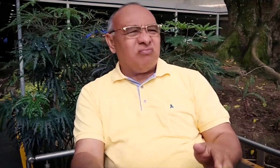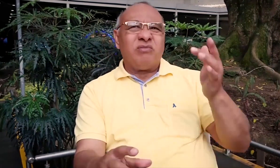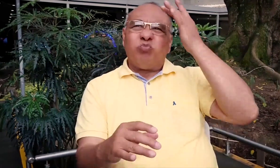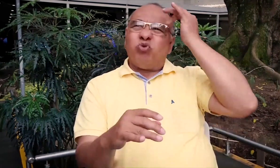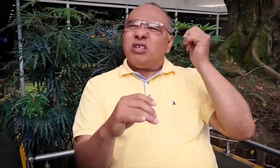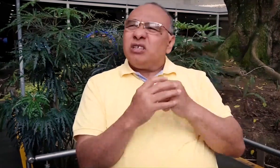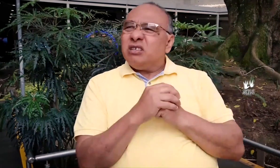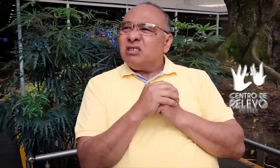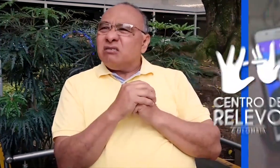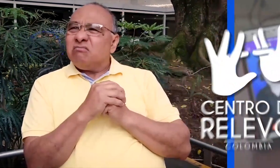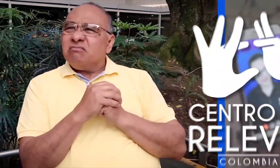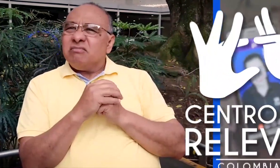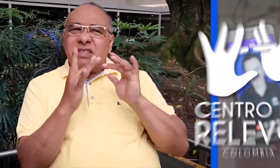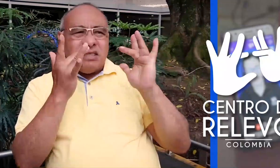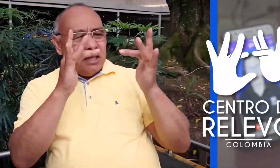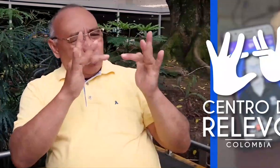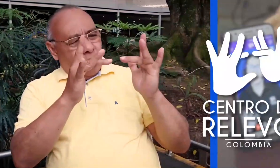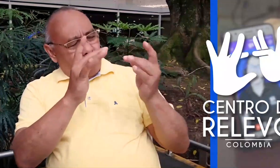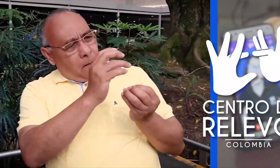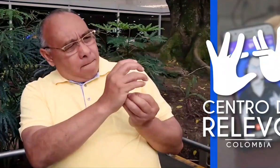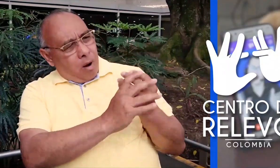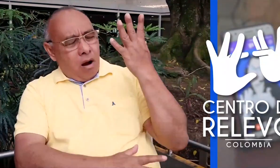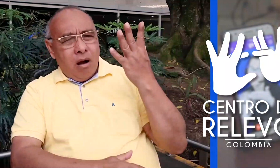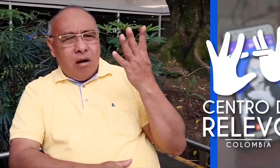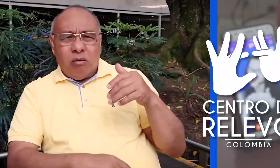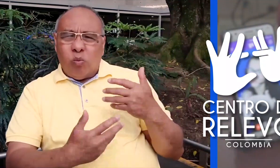¿Y entonces por qué se crea el centro de relevo?